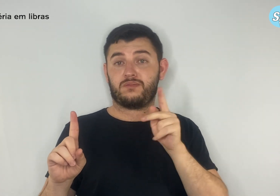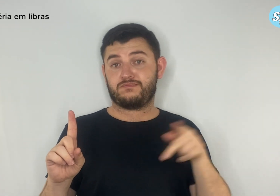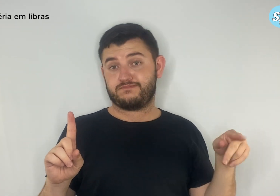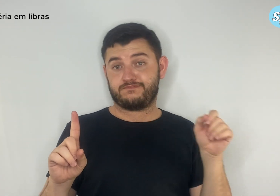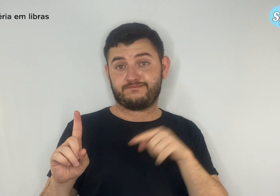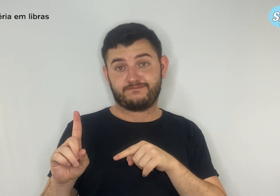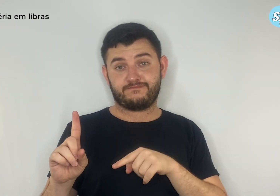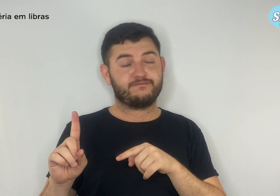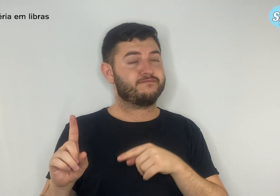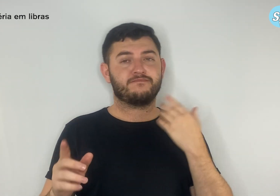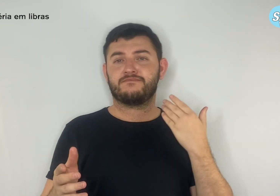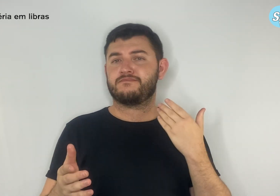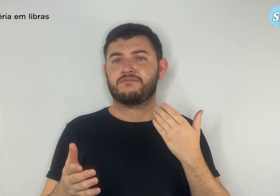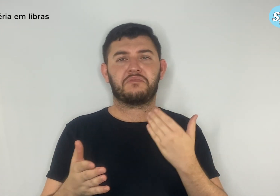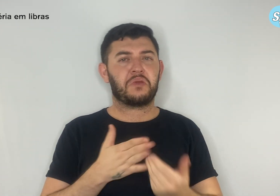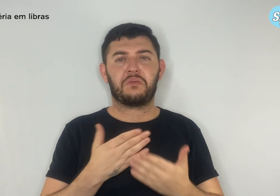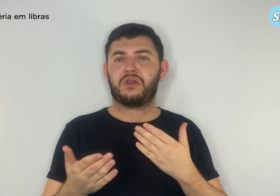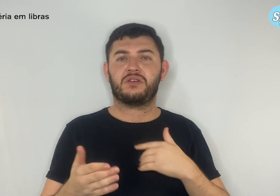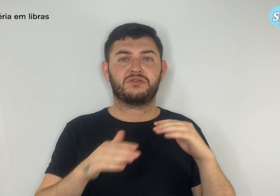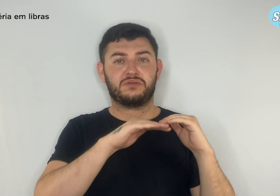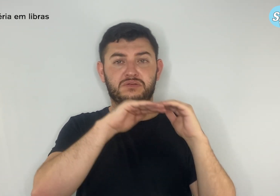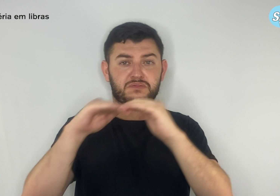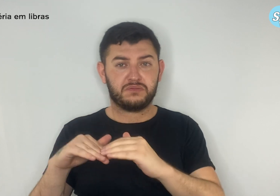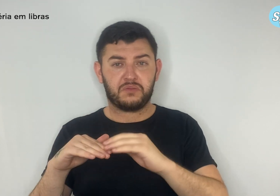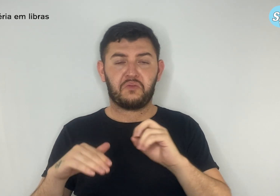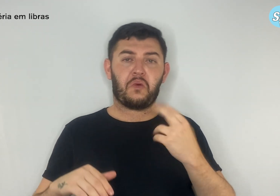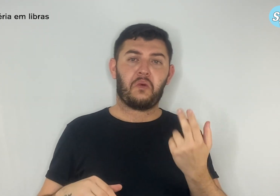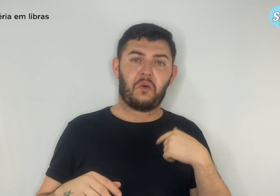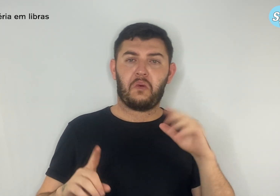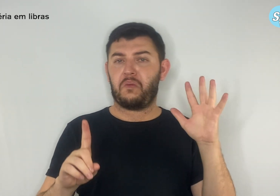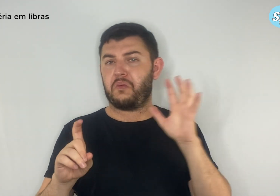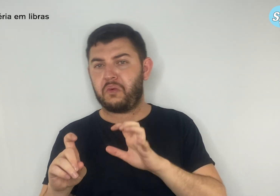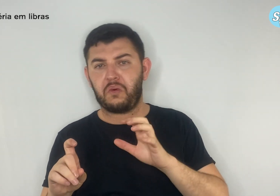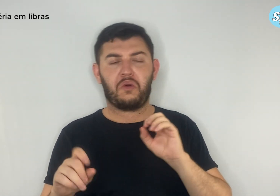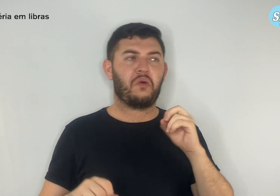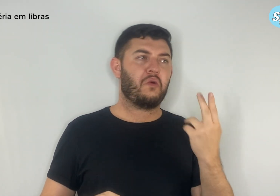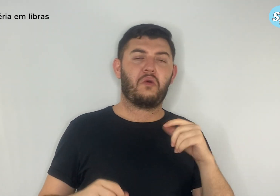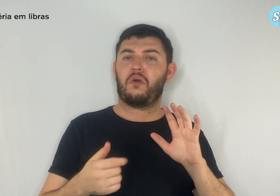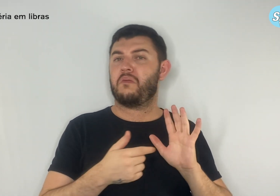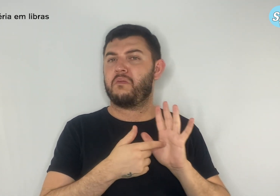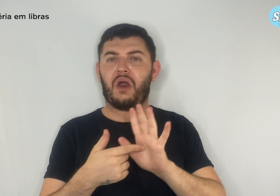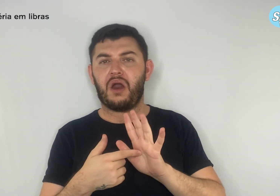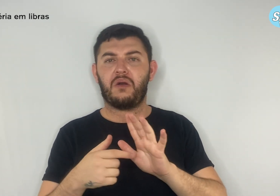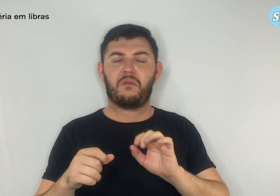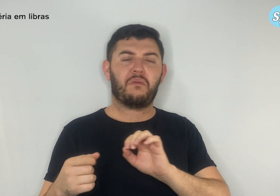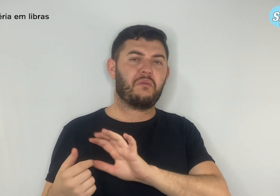seja através de ameaças, intimidação, exposição em redes sociais ou